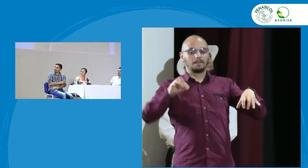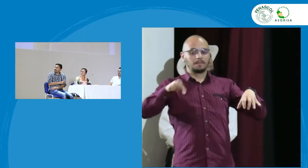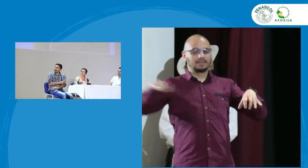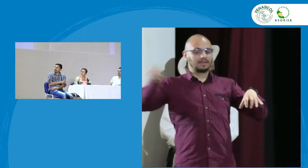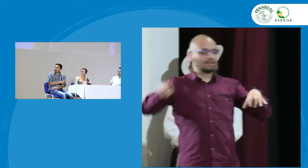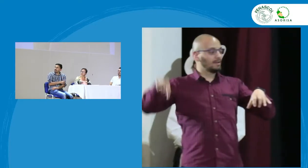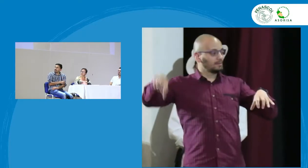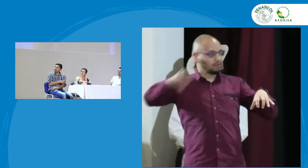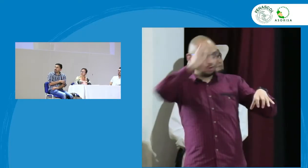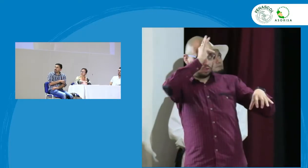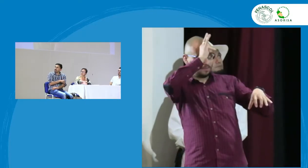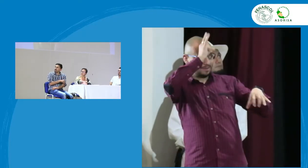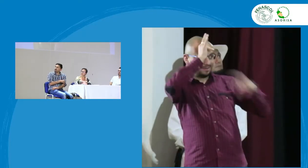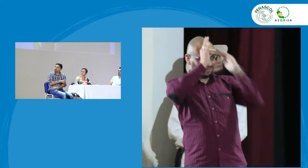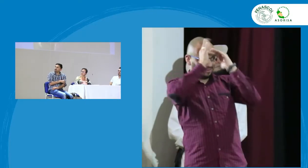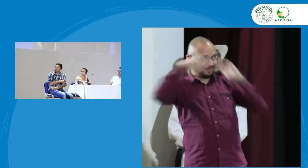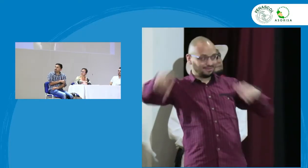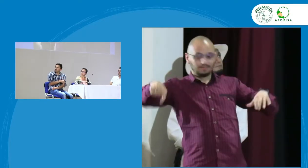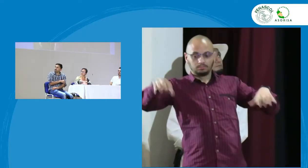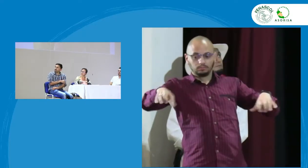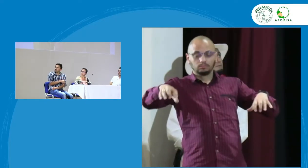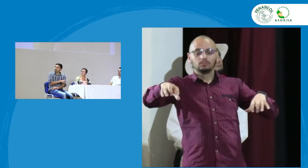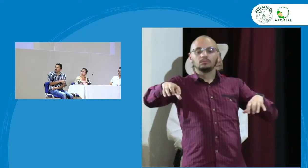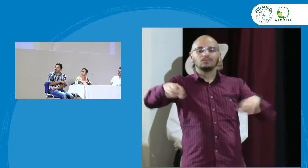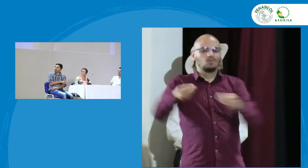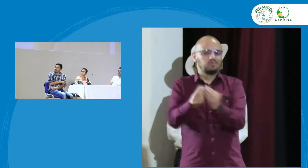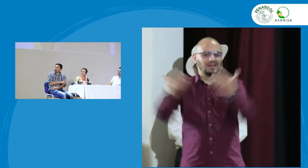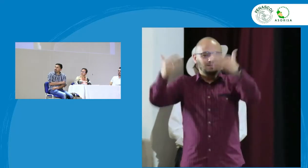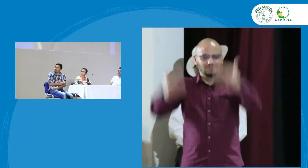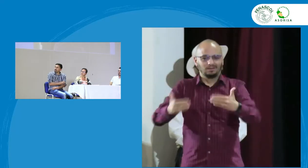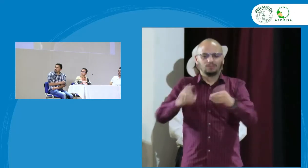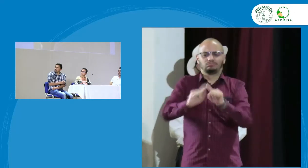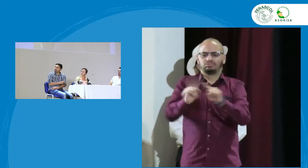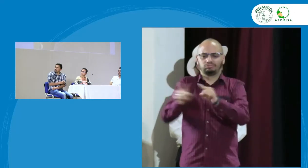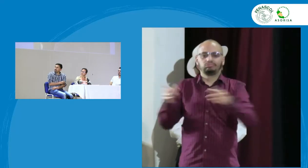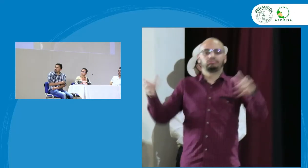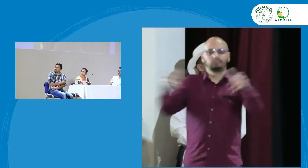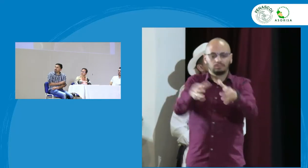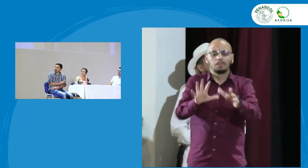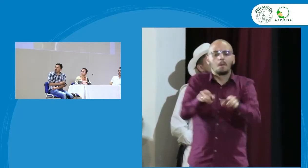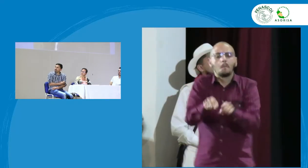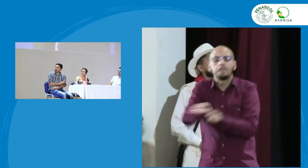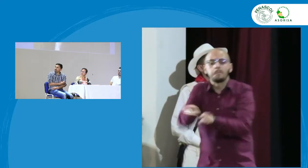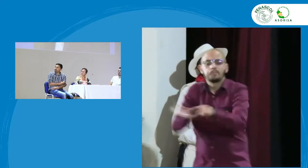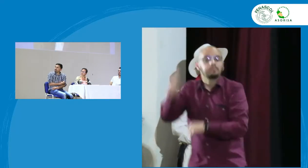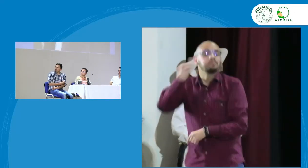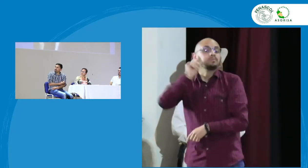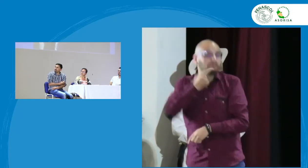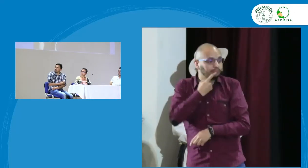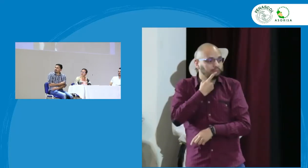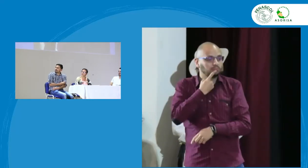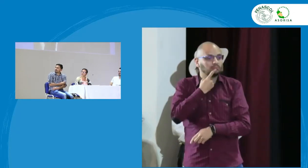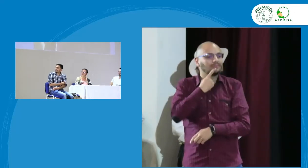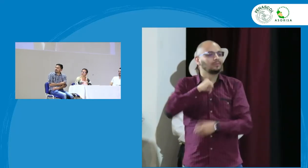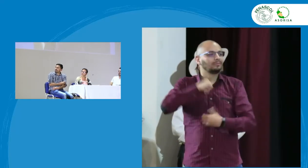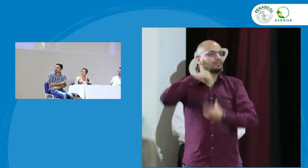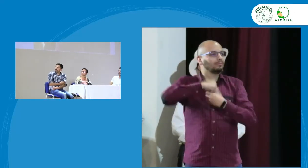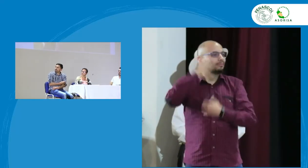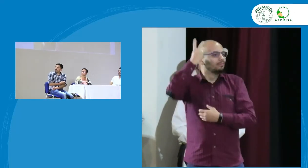algunas que tienen convenio con IPS que manejan todos los tipos de discapacidad y que también